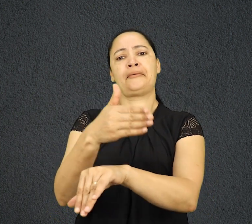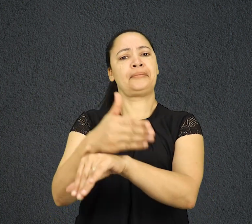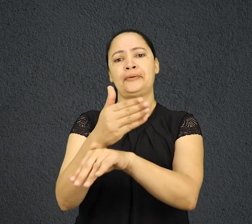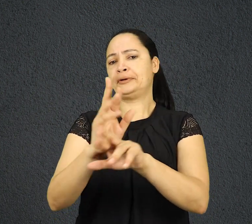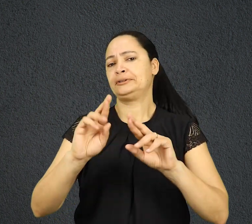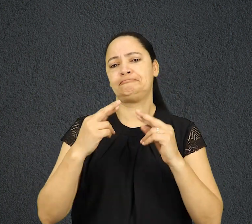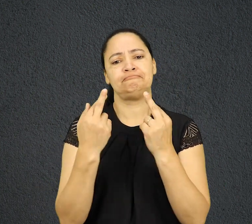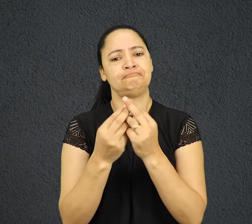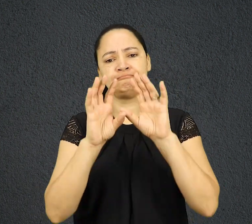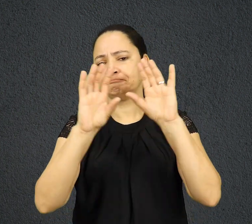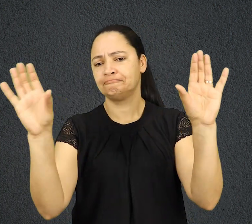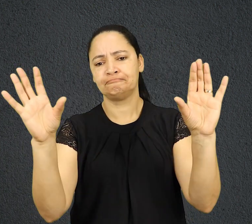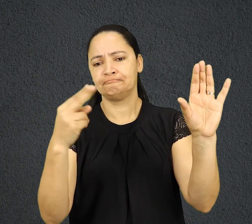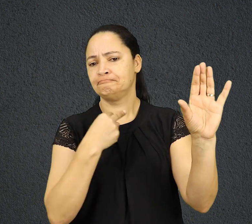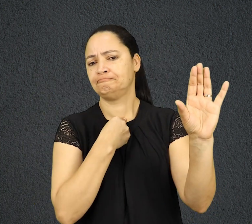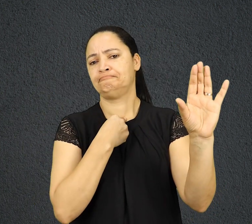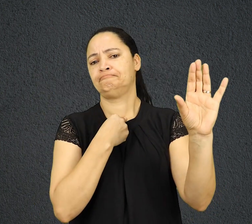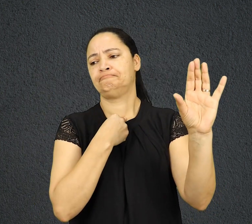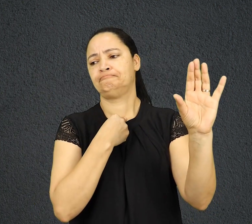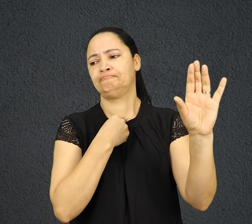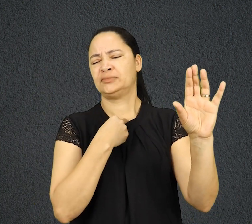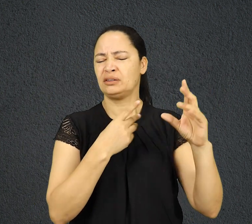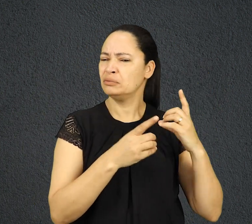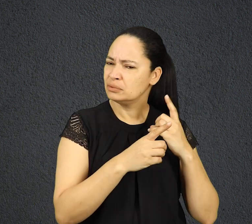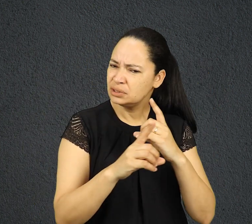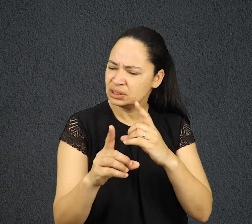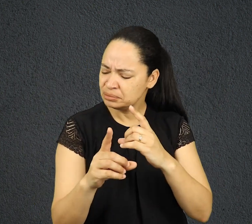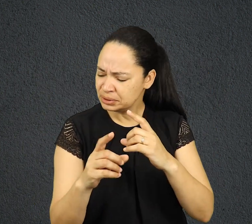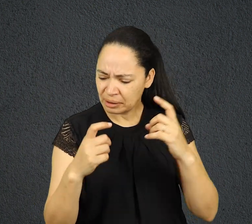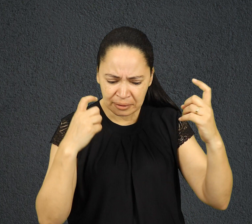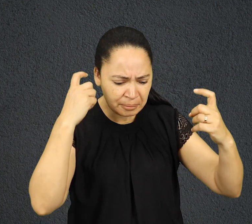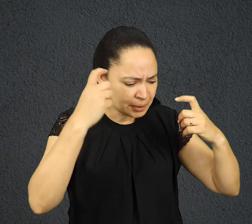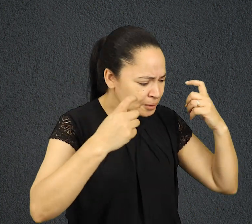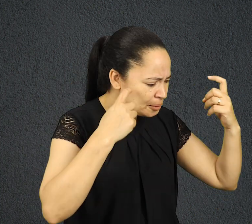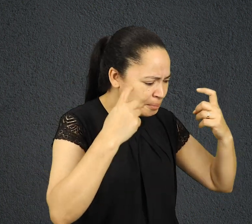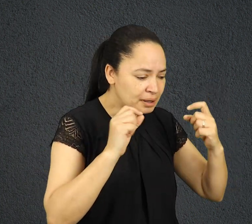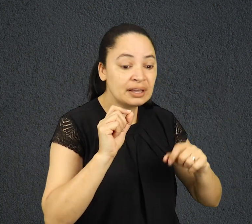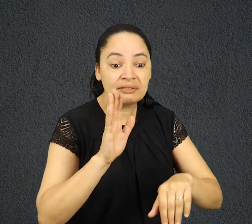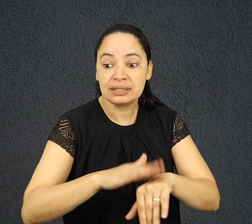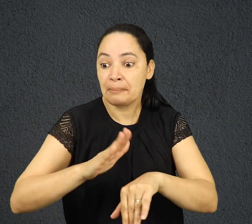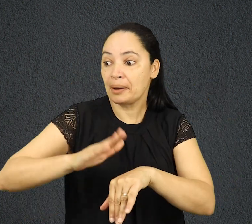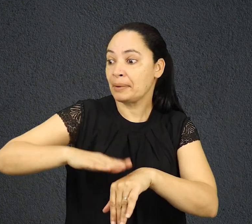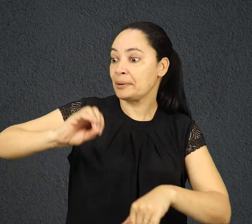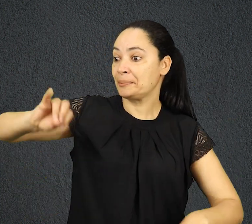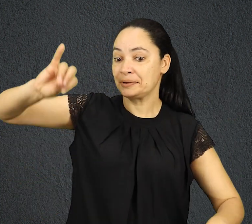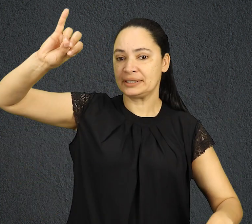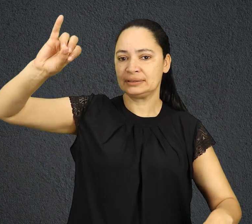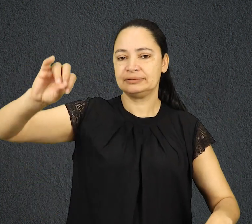entraria no reino de Deus. Os discípulos estavam preocupados com quem seria o maior no reino, e aprenderam que